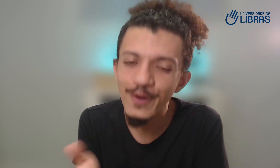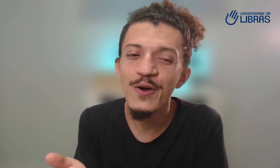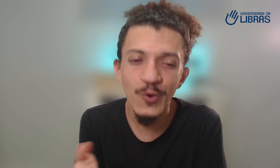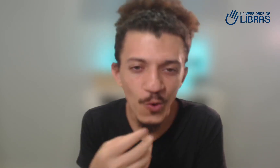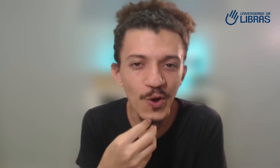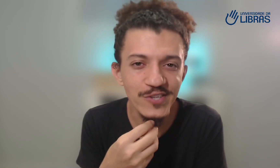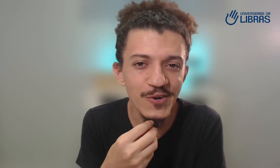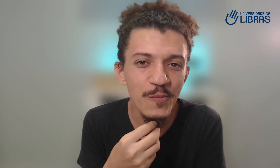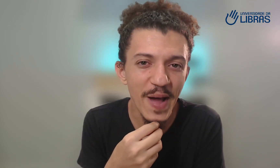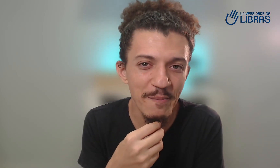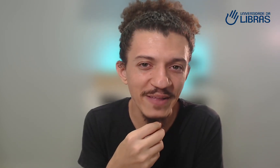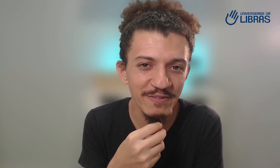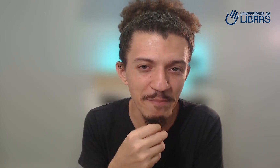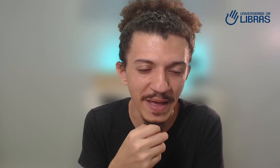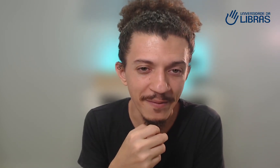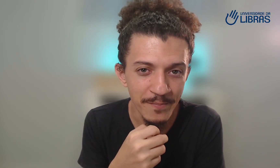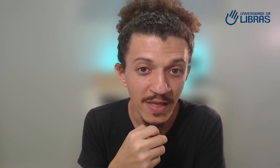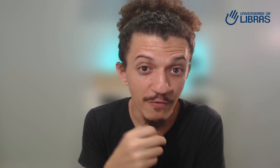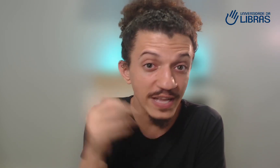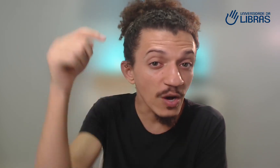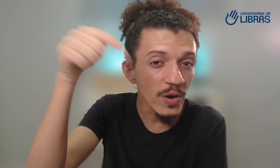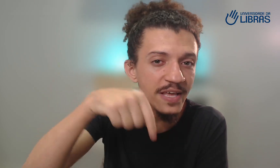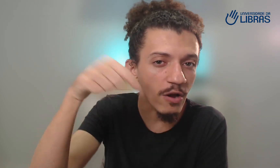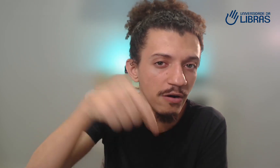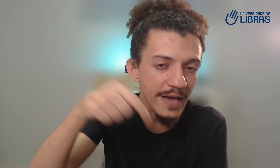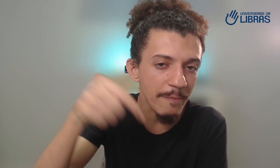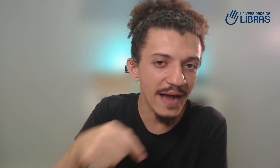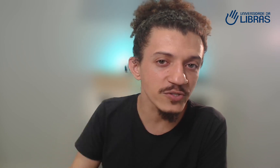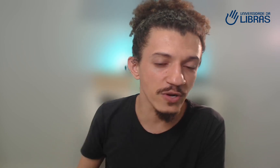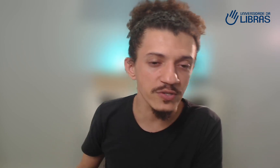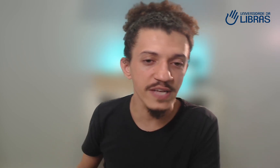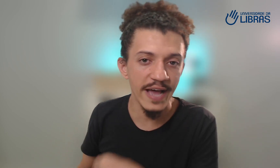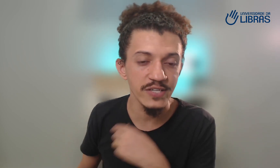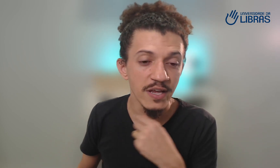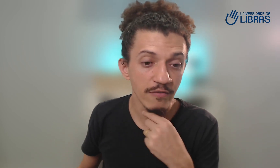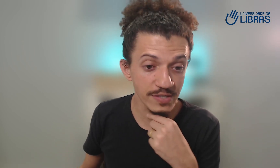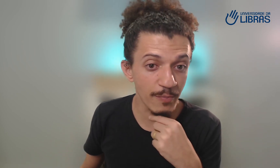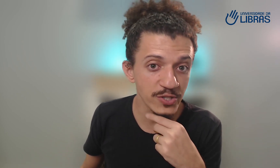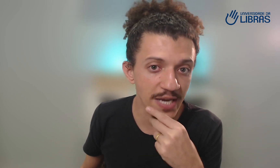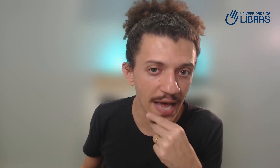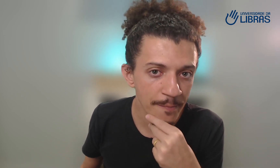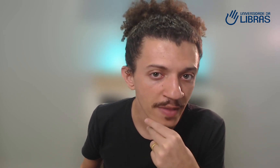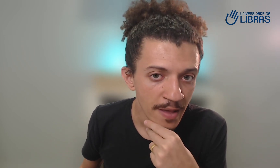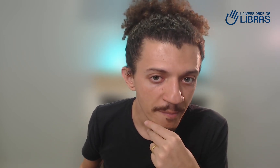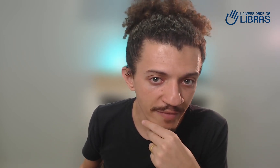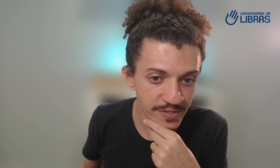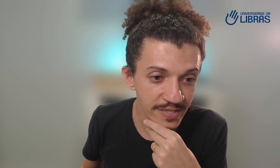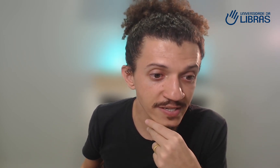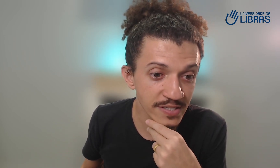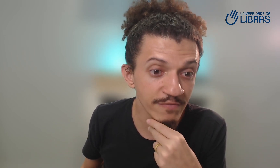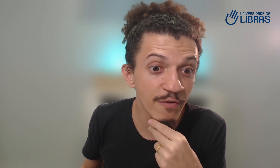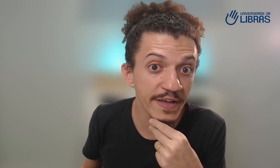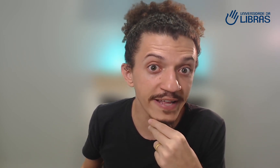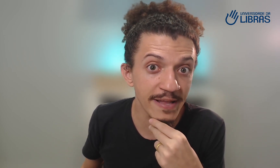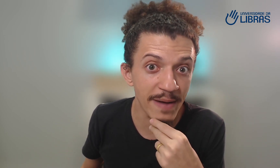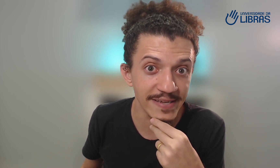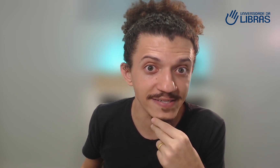com o nosso acompanhamento também vou deixar o link logo aqui abaixo no nosso site você pode ir lá para você se desenvolver ainda mais